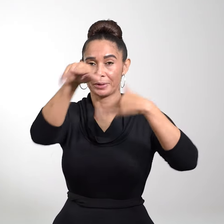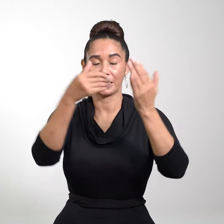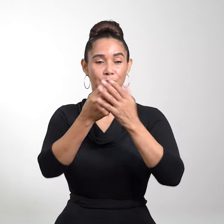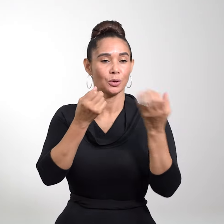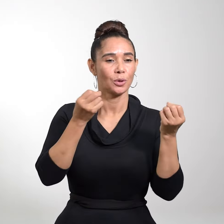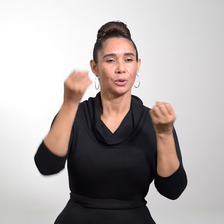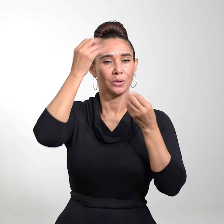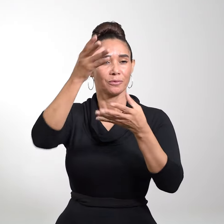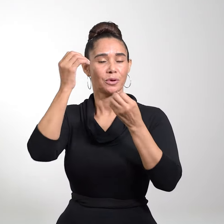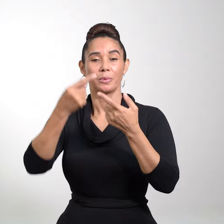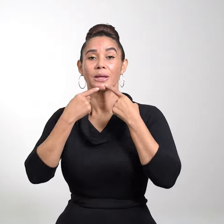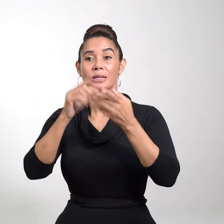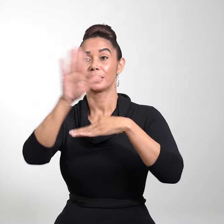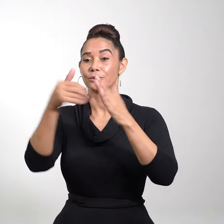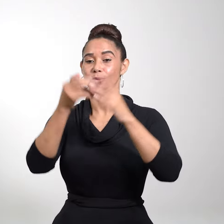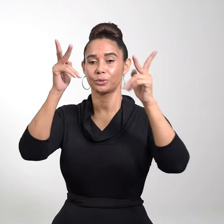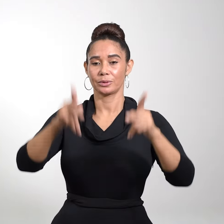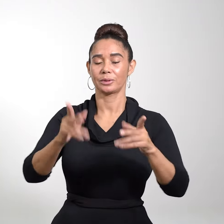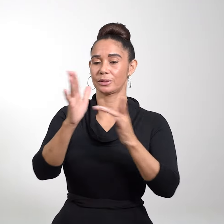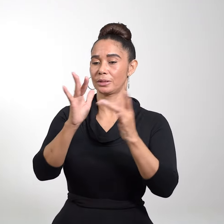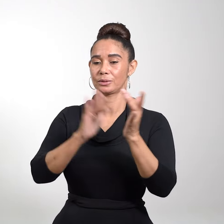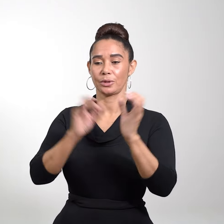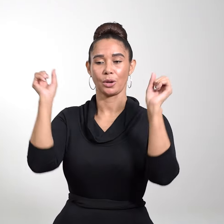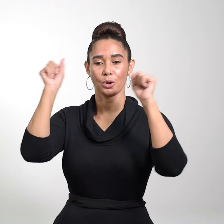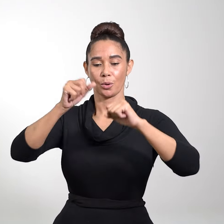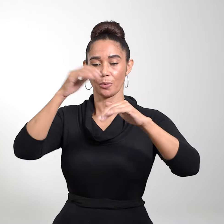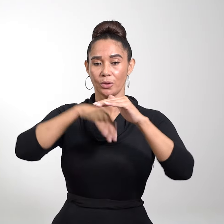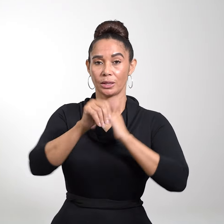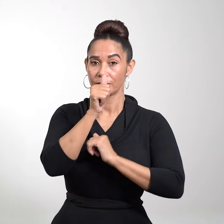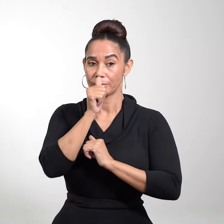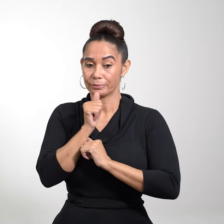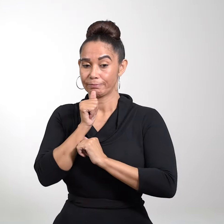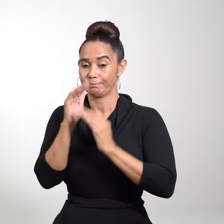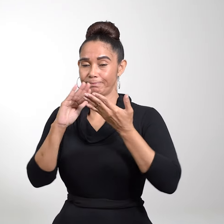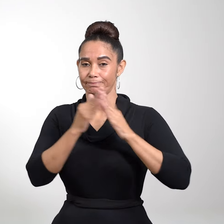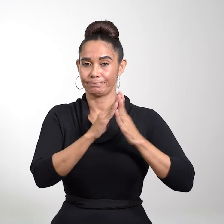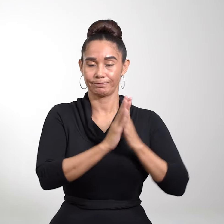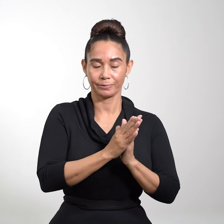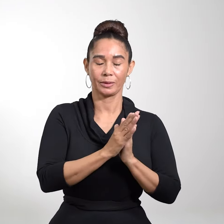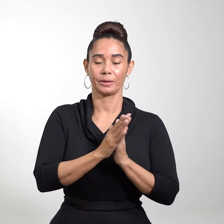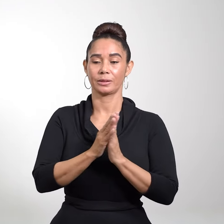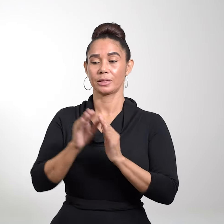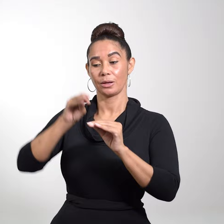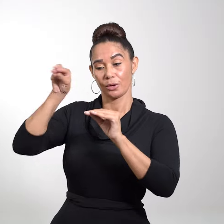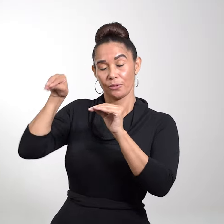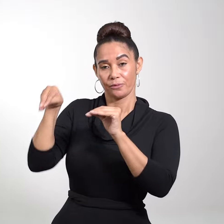ponderaciones, de modo que Jesús ya no podía entrar abiertamente en ningún pueblo. Se quedaba fuera, en